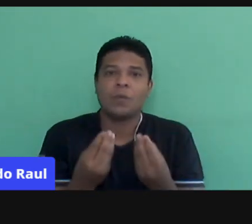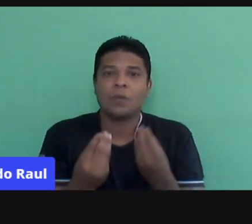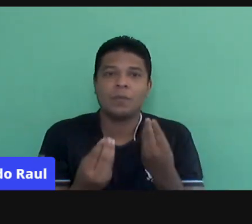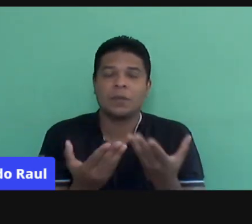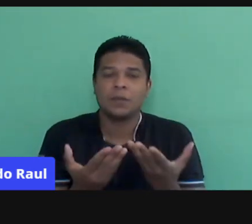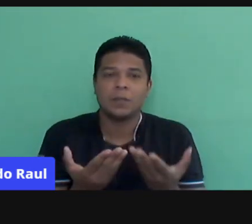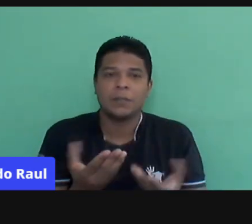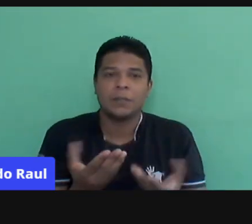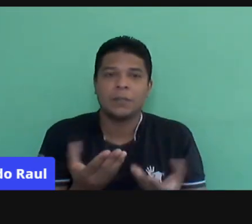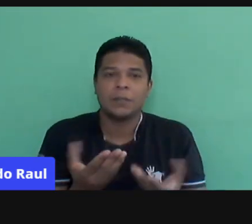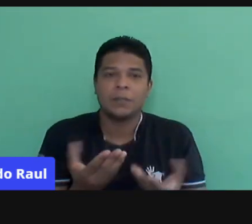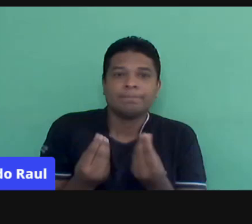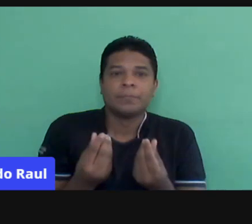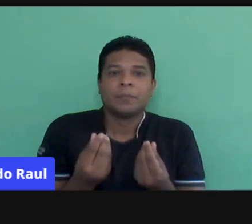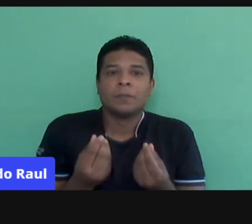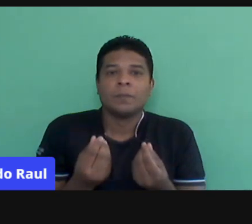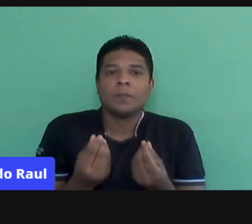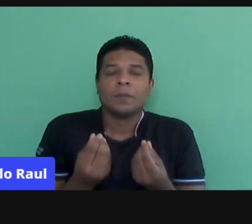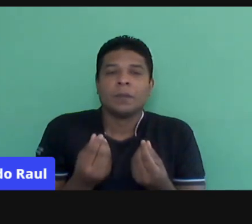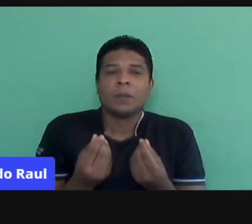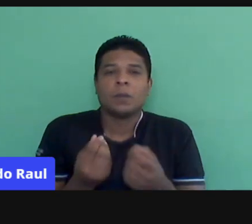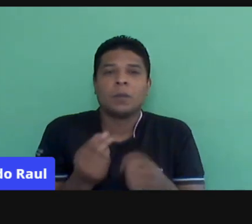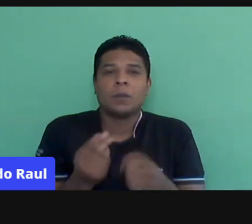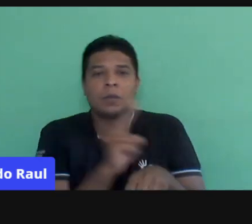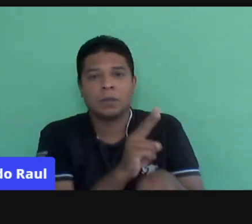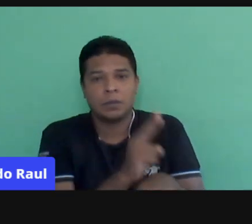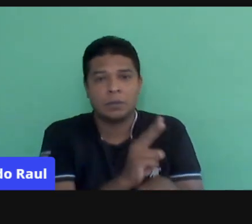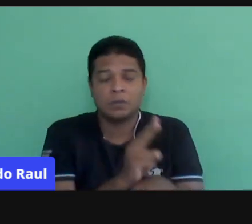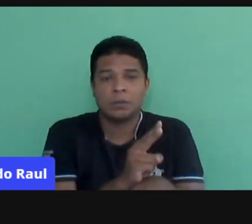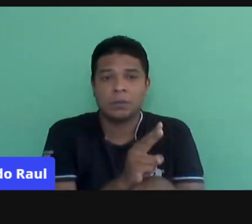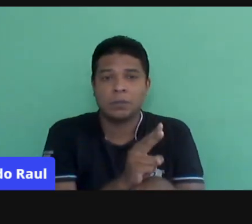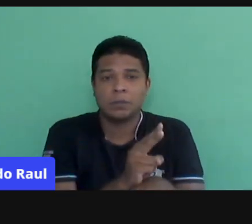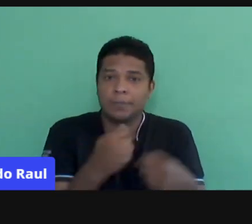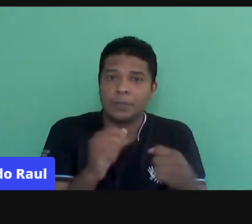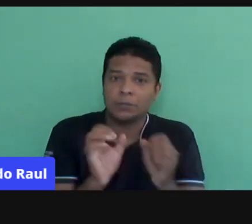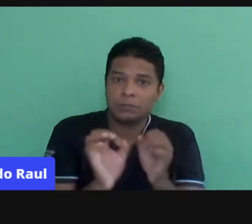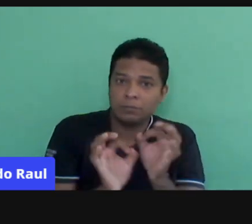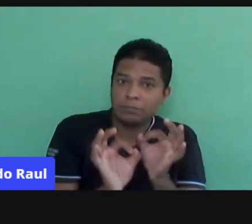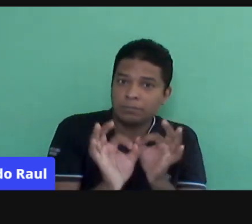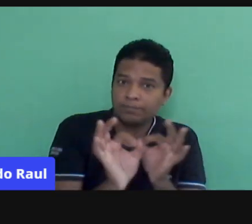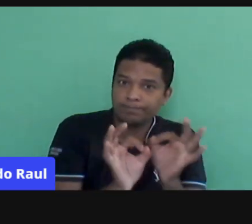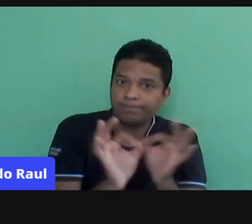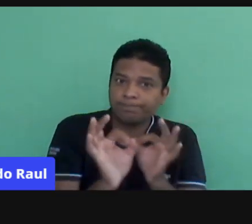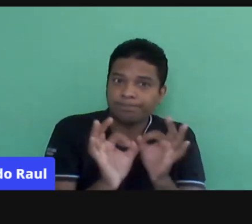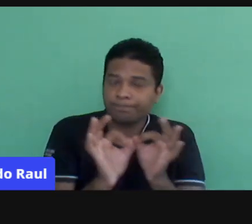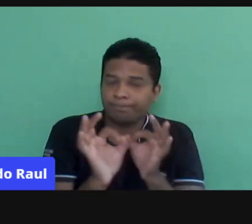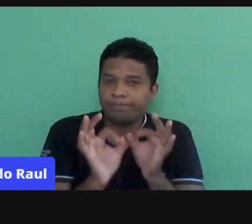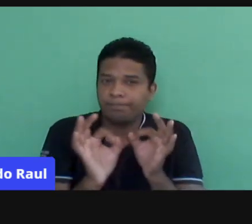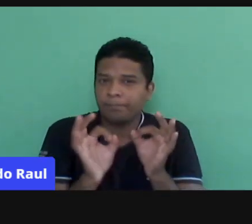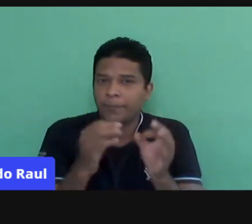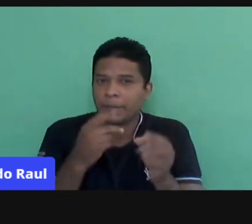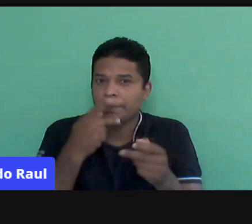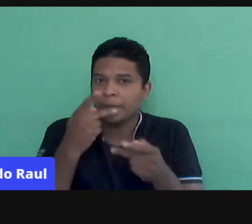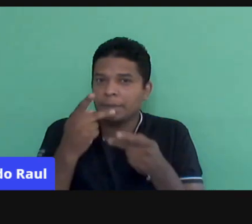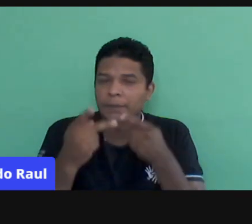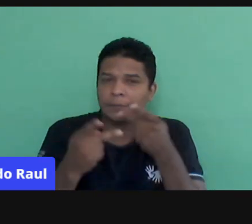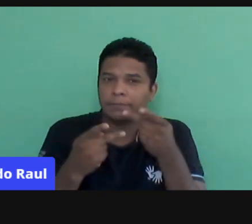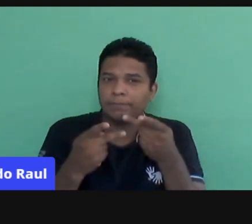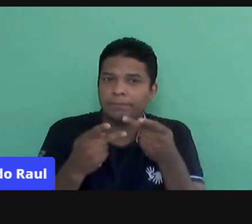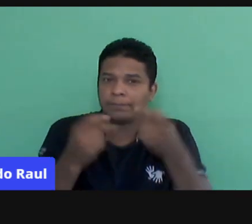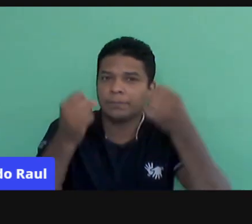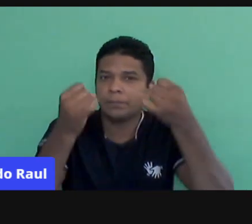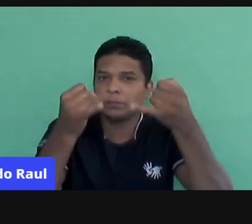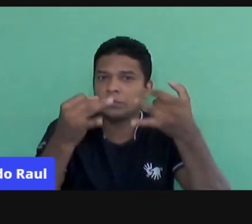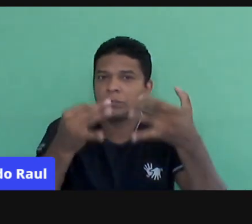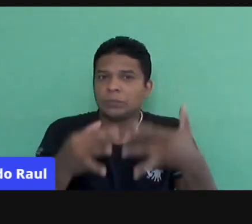né? Então, qual o cuidado que eu preciso ter? Eu preciso organizar a minha fala. O que eu vou falar para esse pai? Não